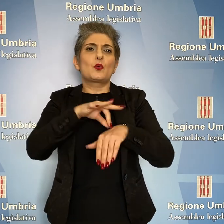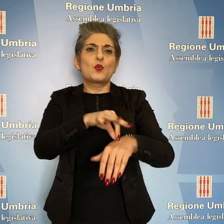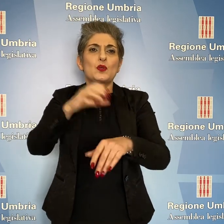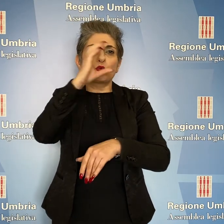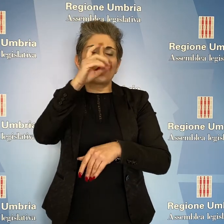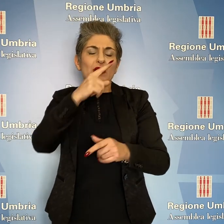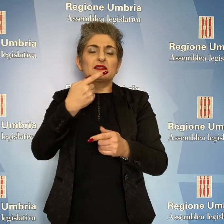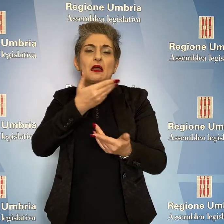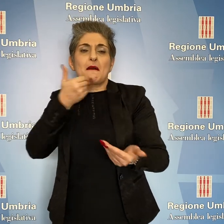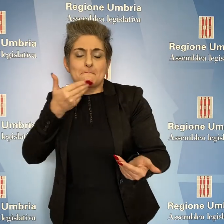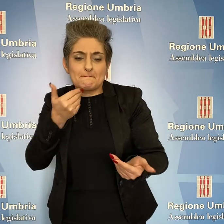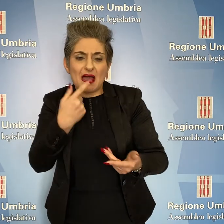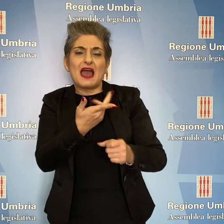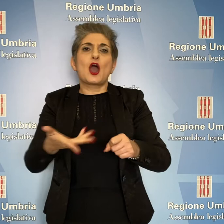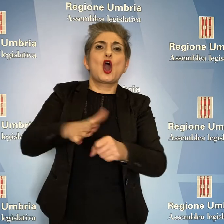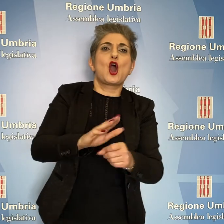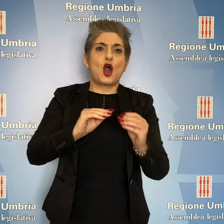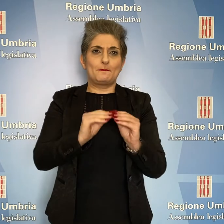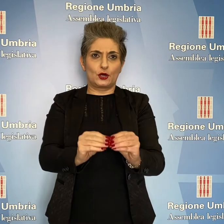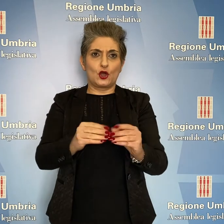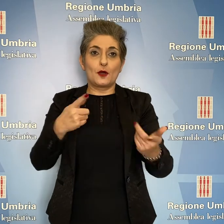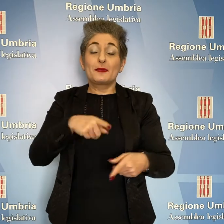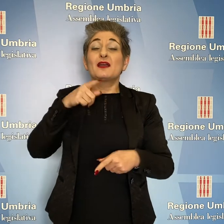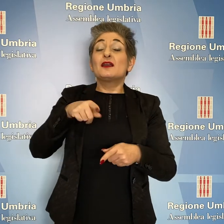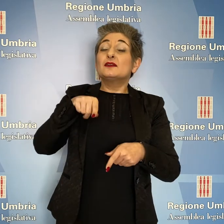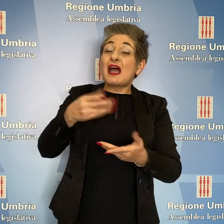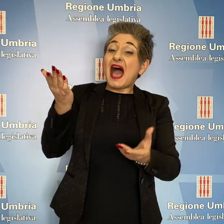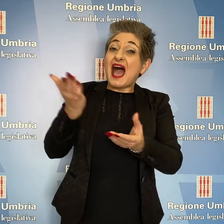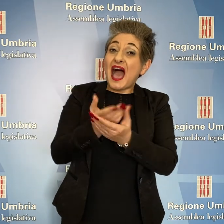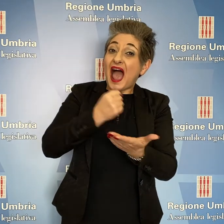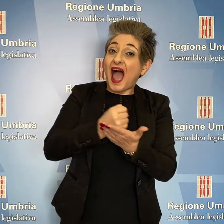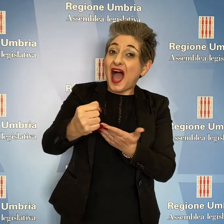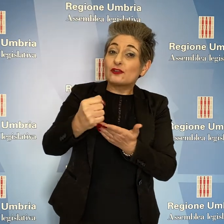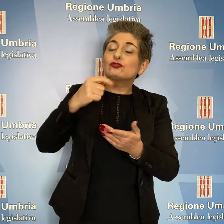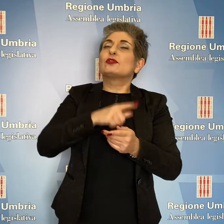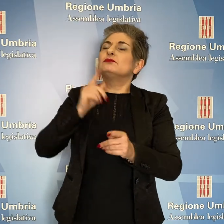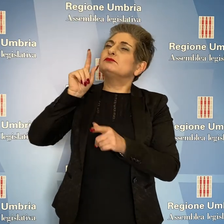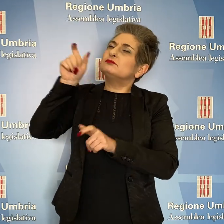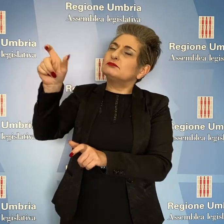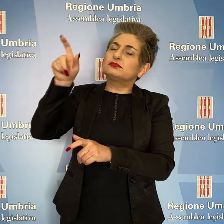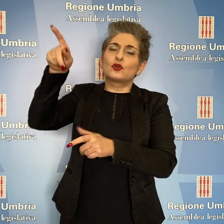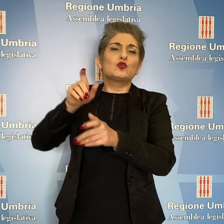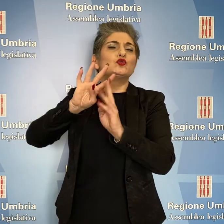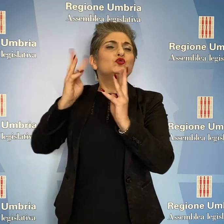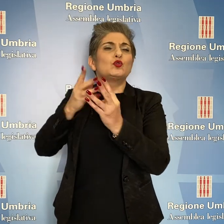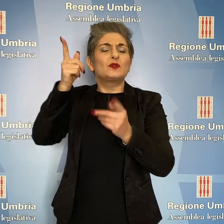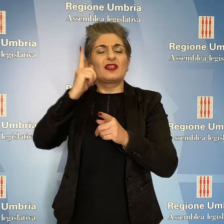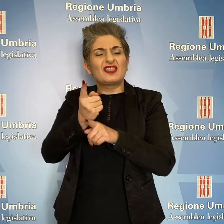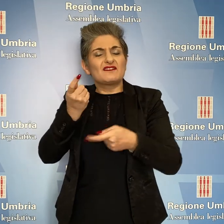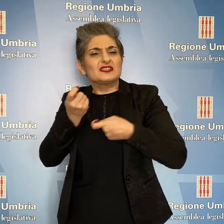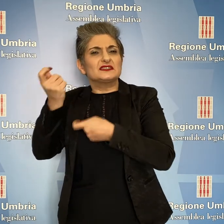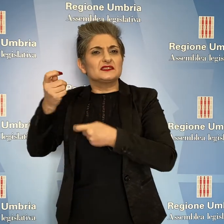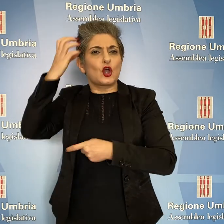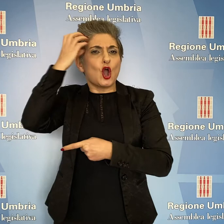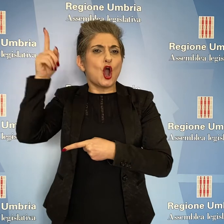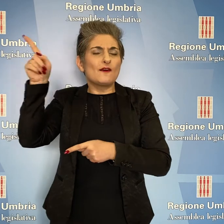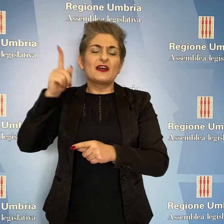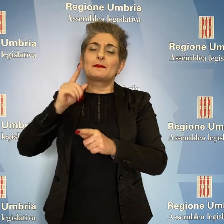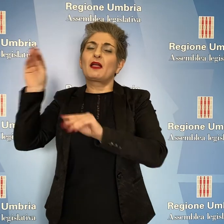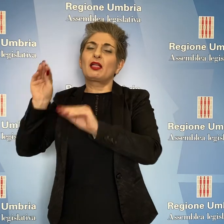le guide turistiche. L'atto impegna la giunta finché diventi parte attiva e propositiva con il governo per chiedere al Parlamento